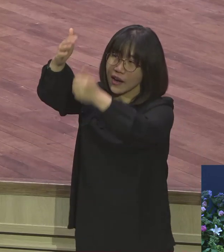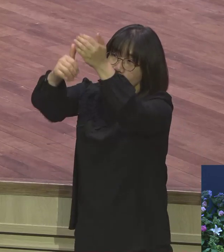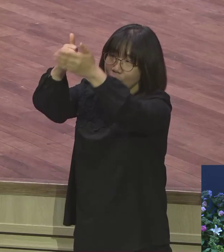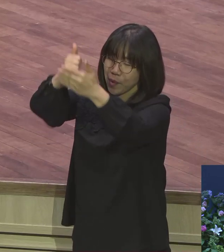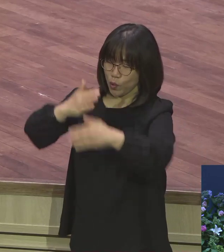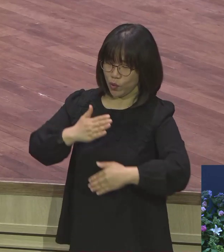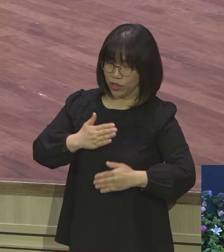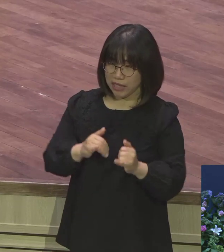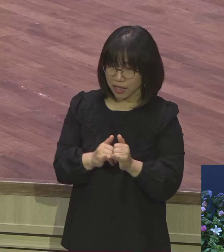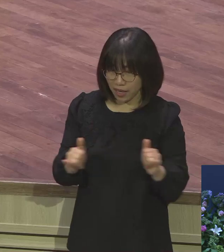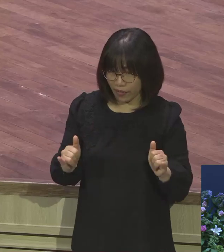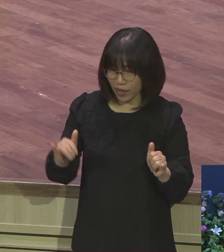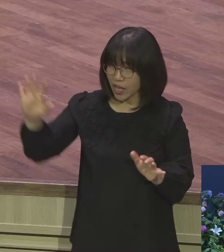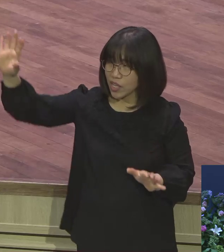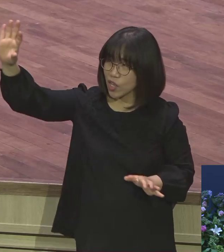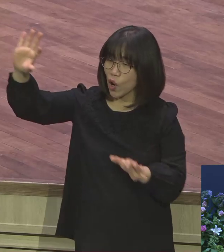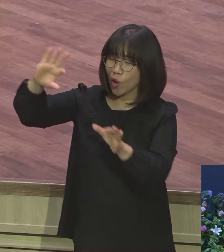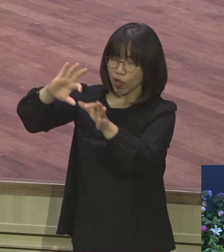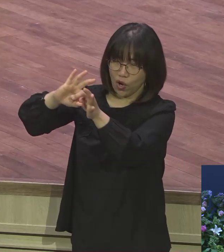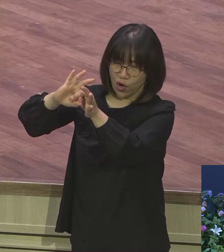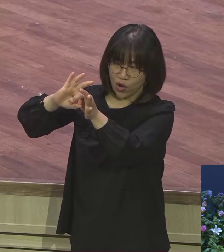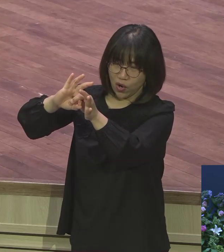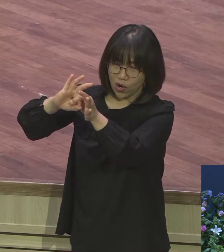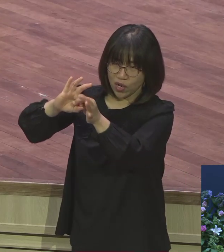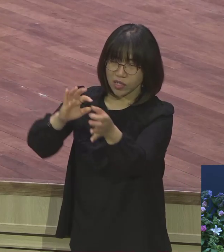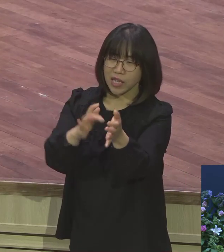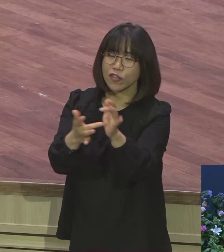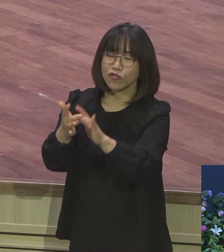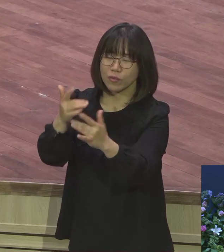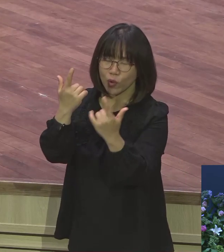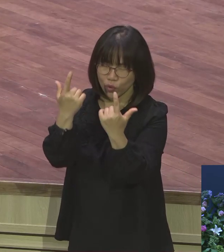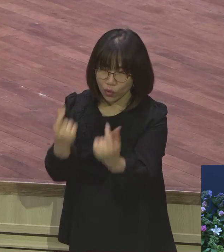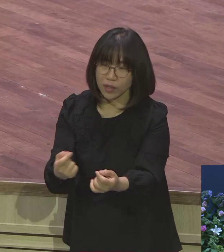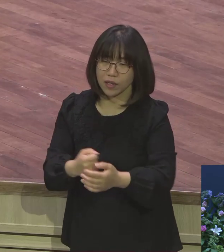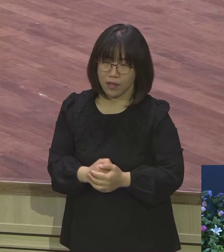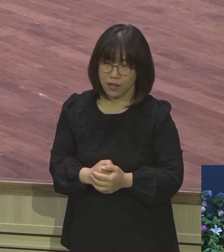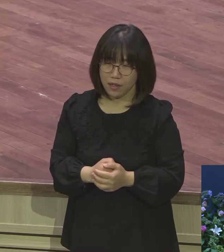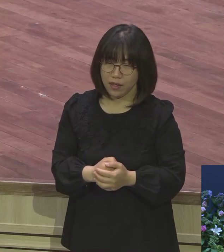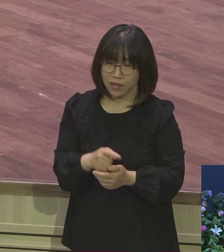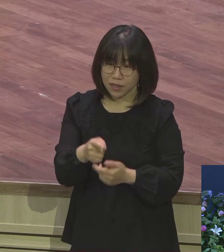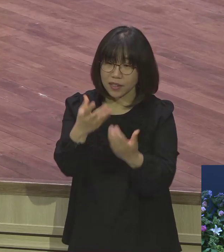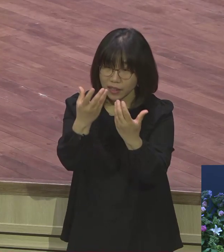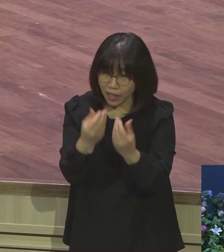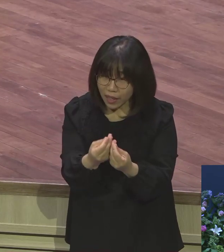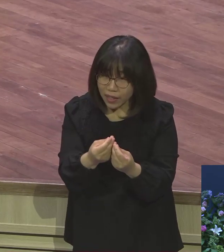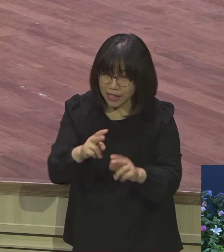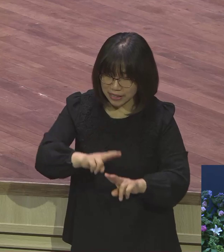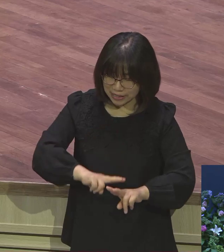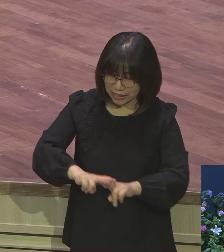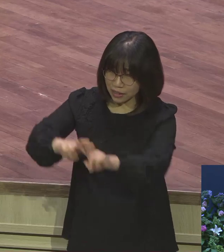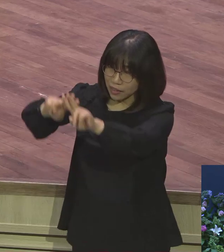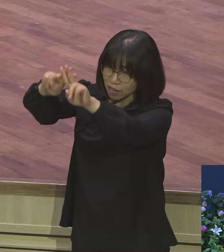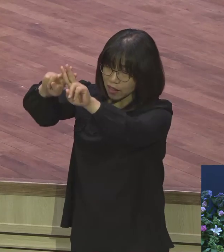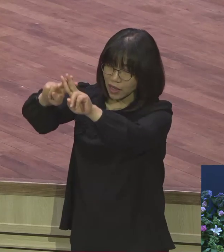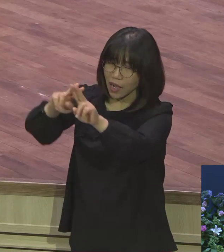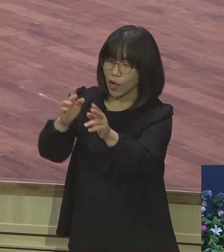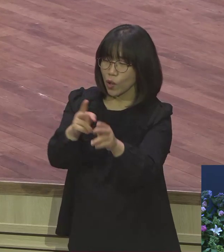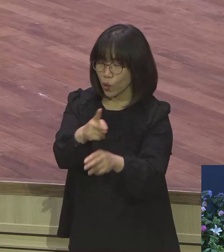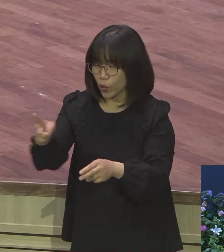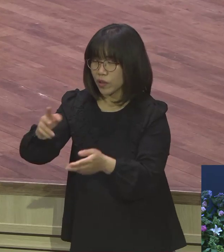상징입니다. 다시 말해서 사닭다리 되시는 예수 그리스도 안에서만 거룩하신 이